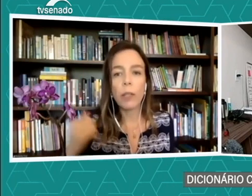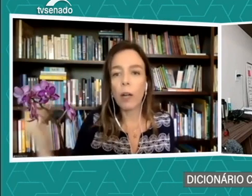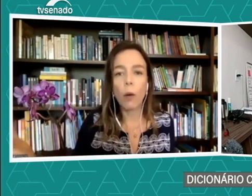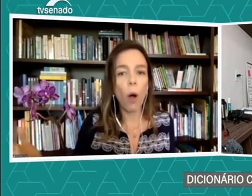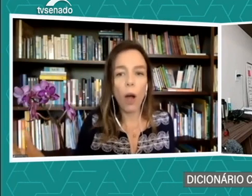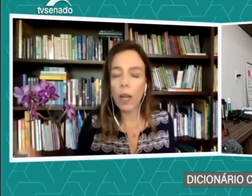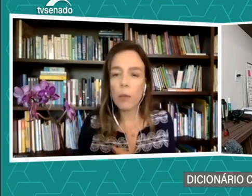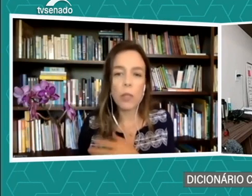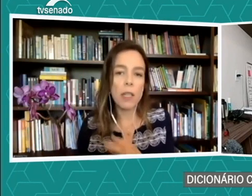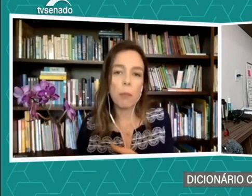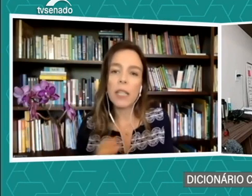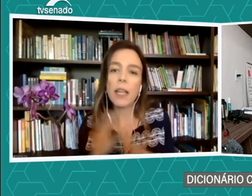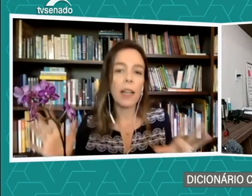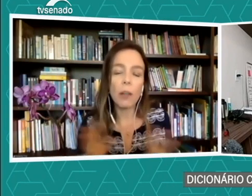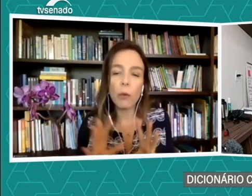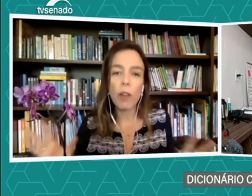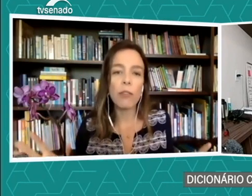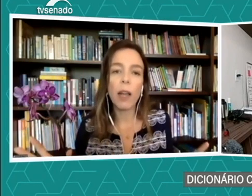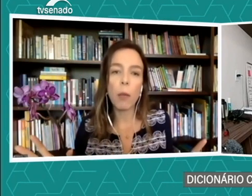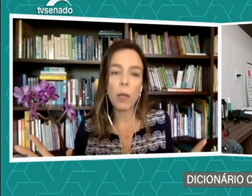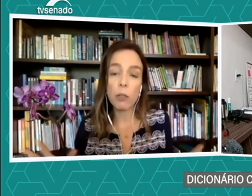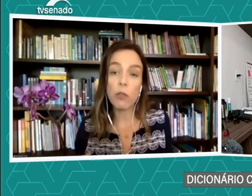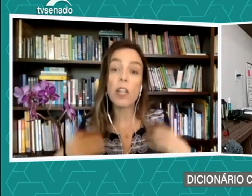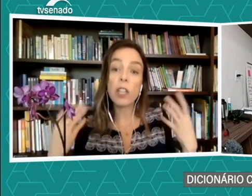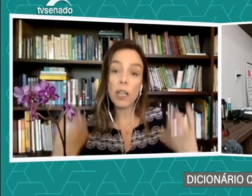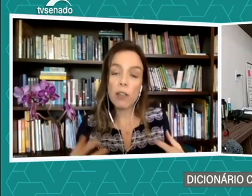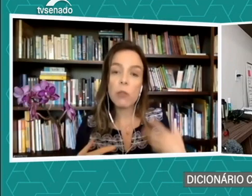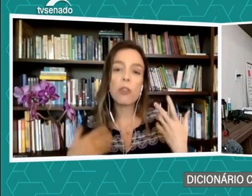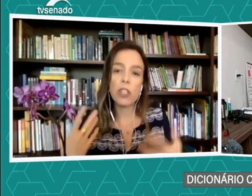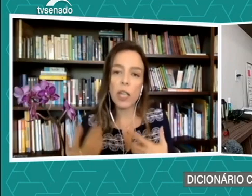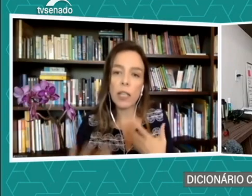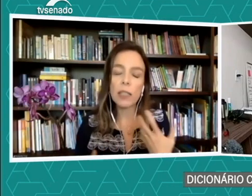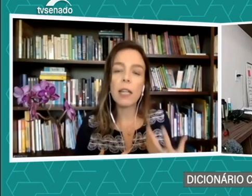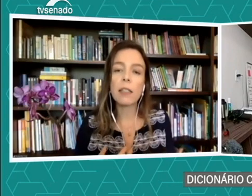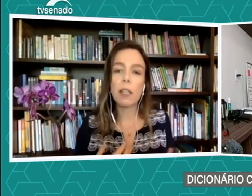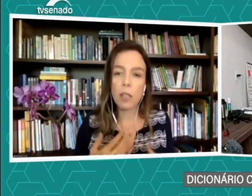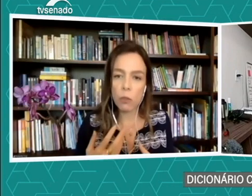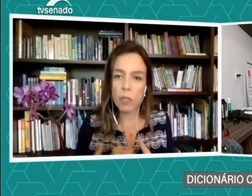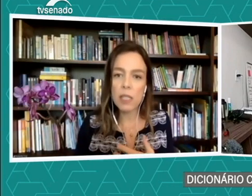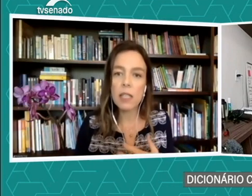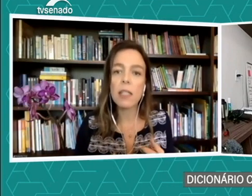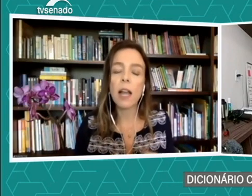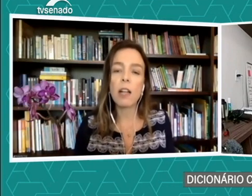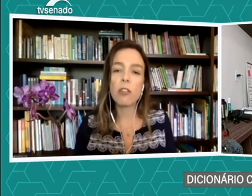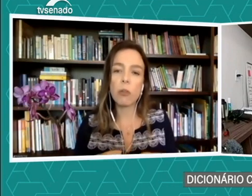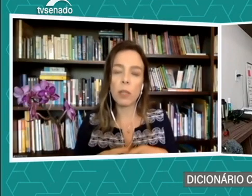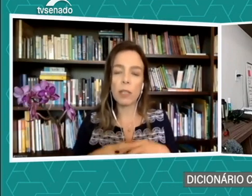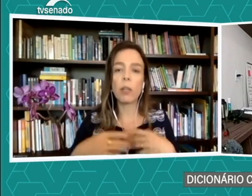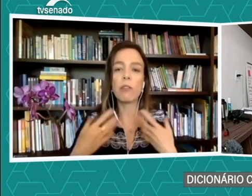Angola, em Moçambique, cada um vai falar uma língua diferente, que ela vai surgir ali da sua necessidade. É uma língua que vai